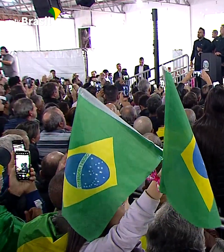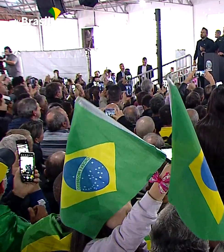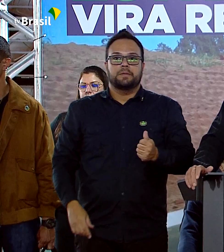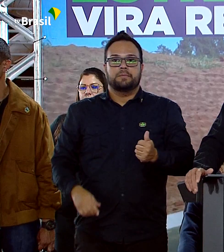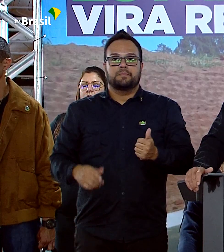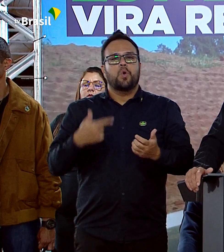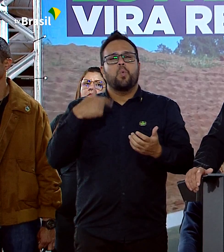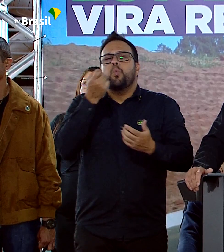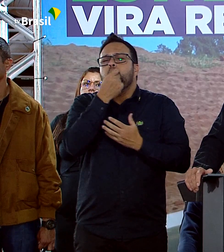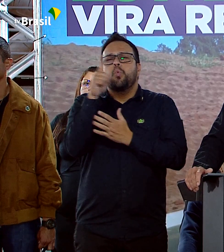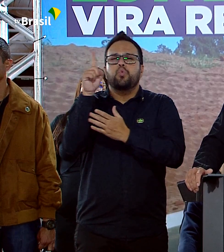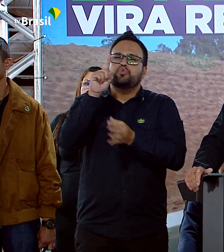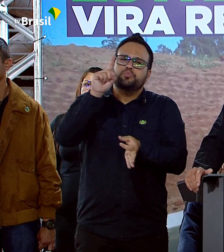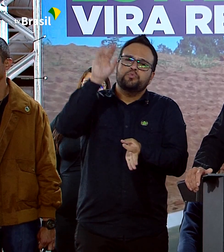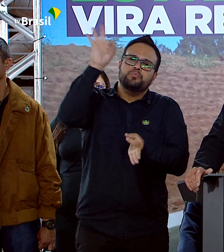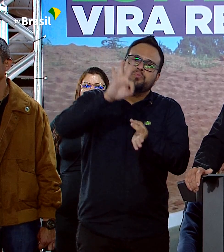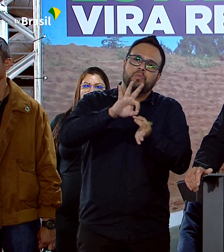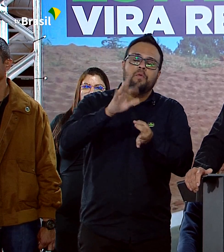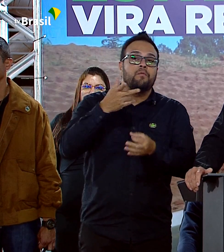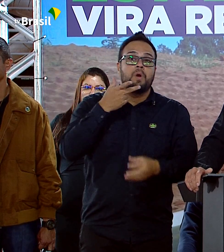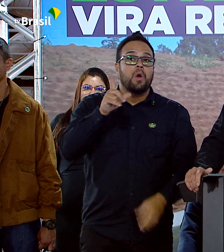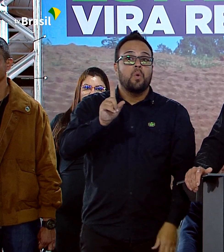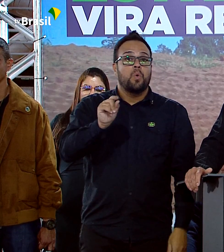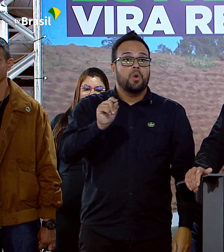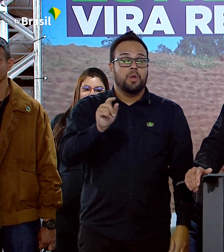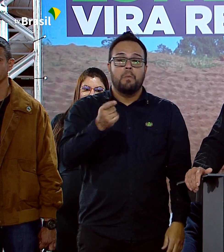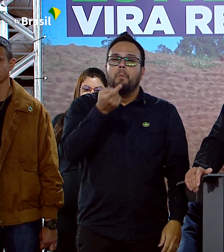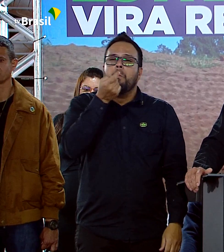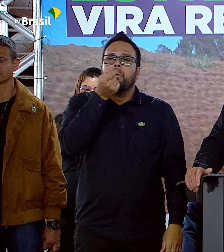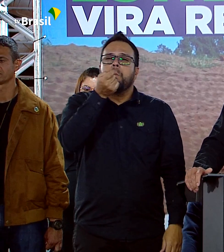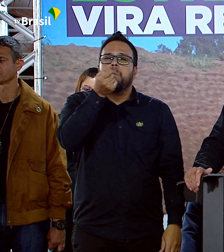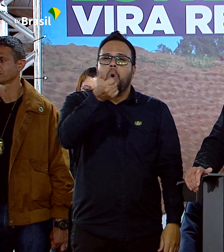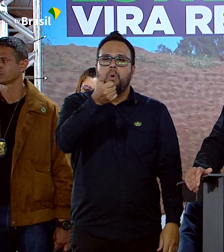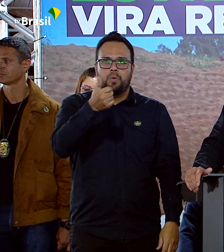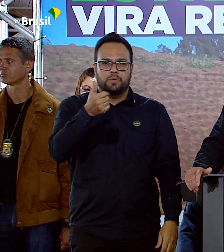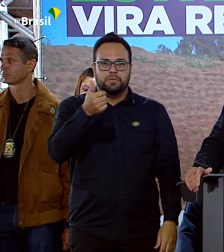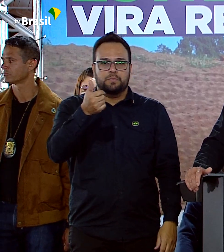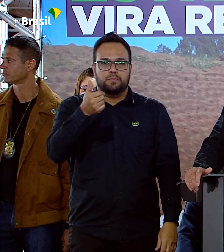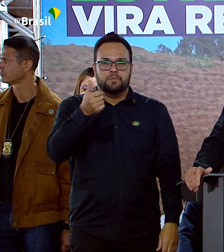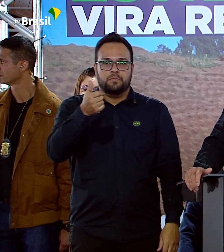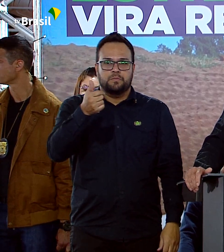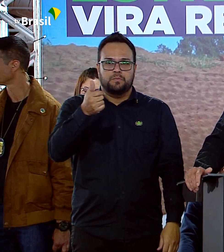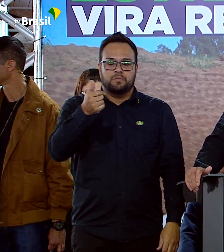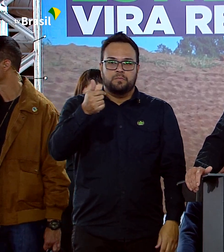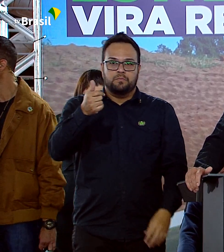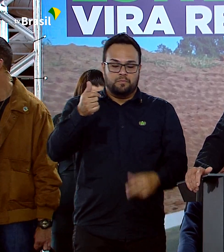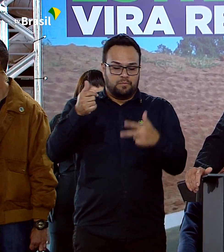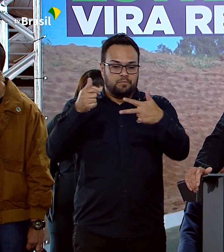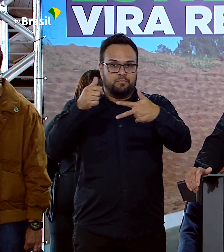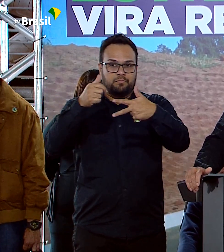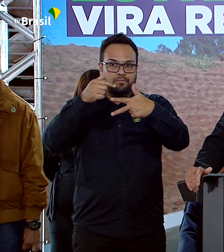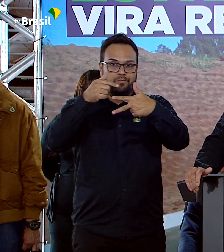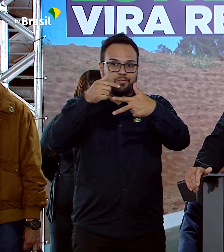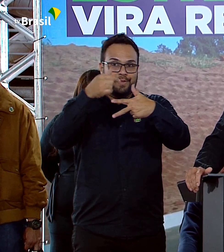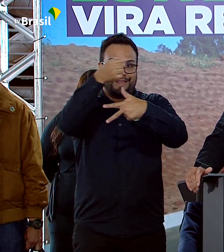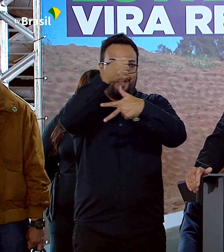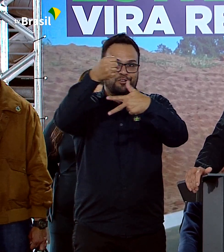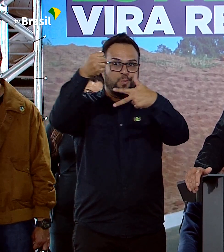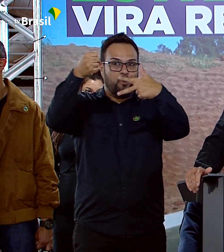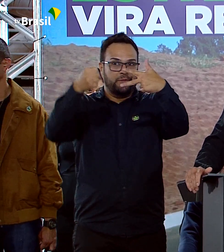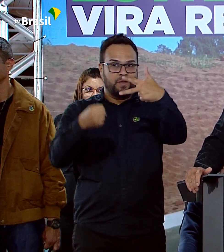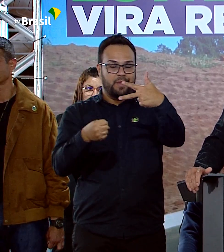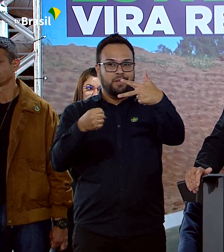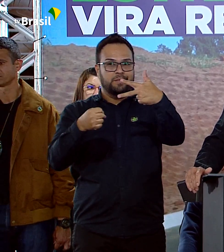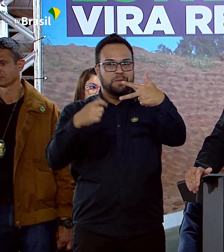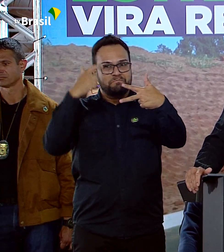termino dizendo que poucos naquela praça dos três poderes podem